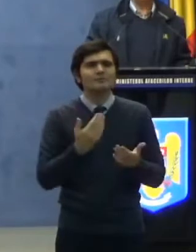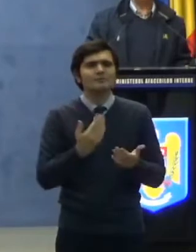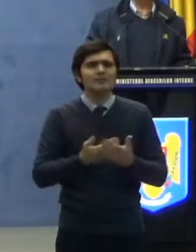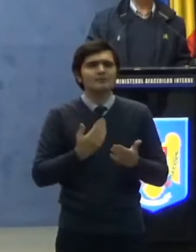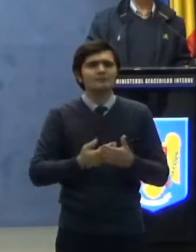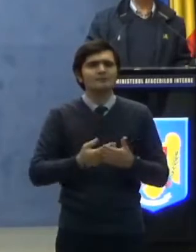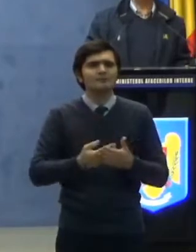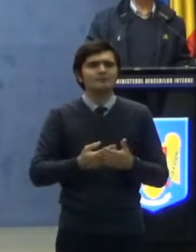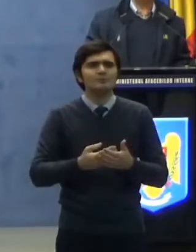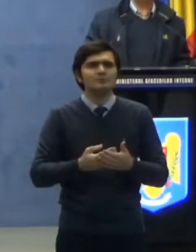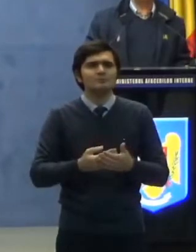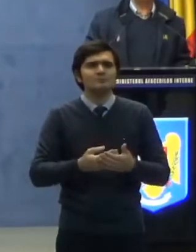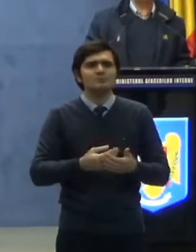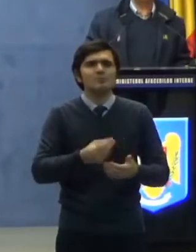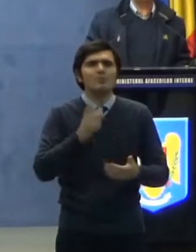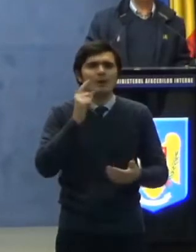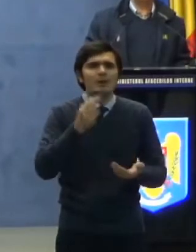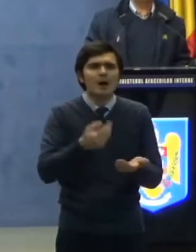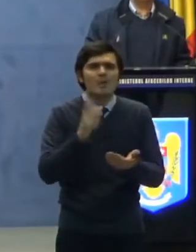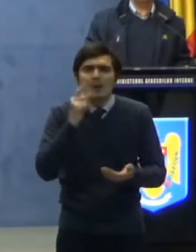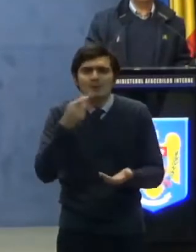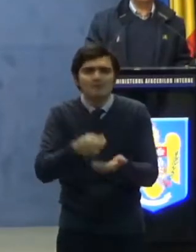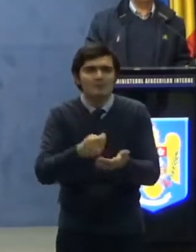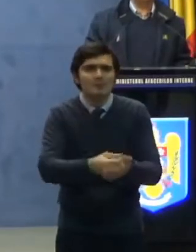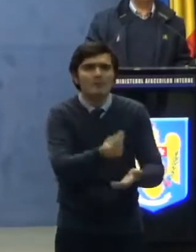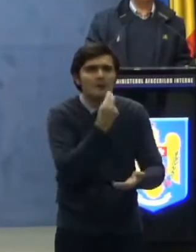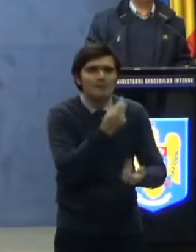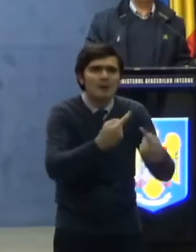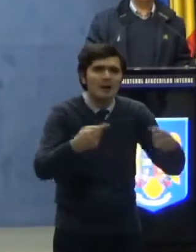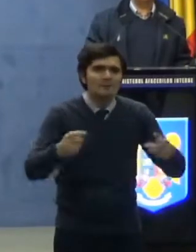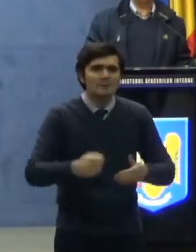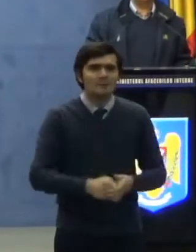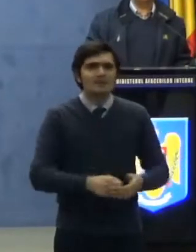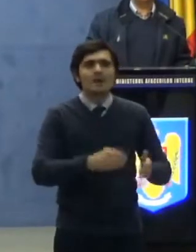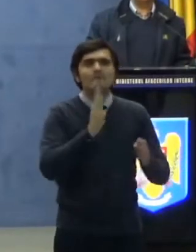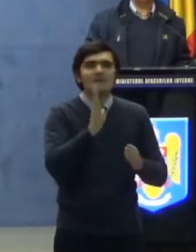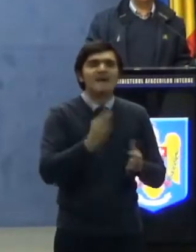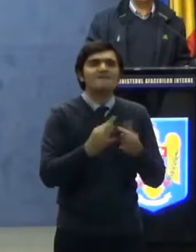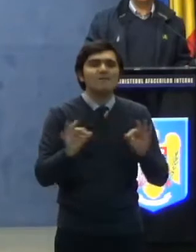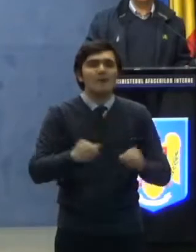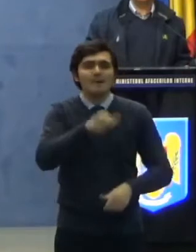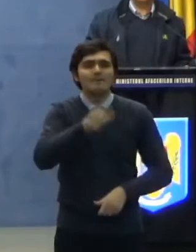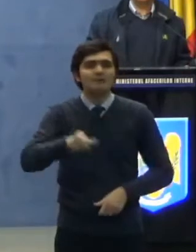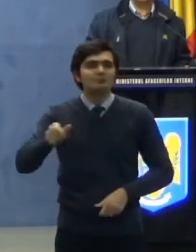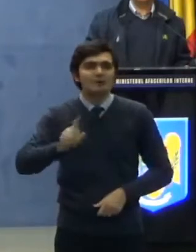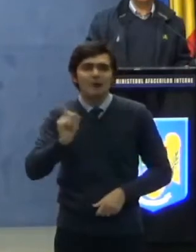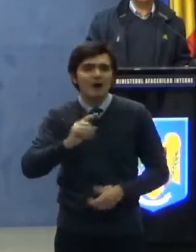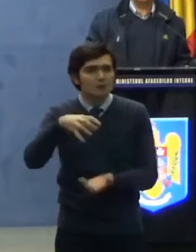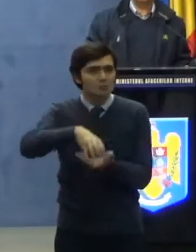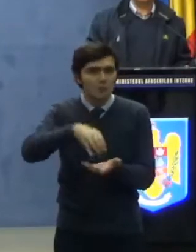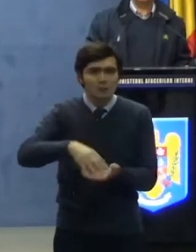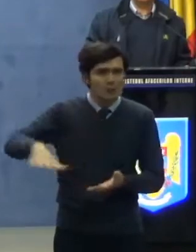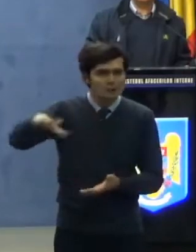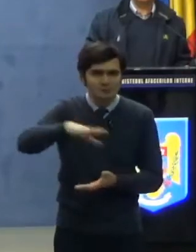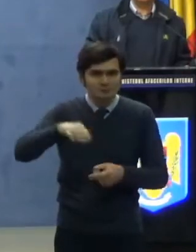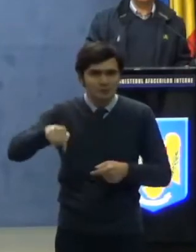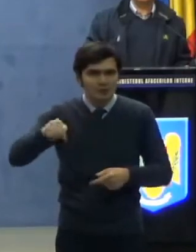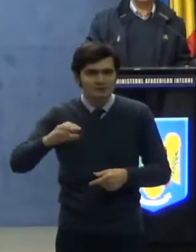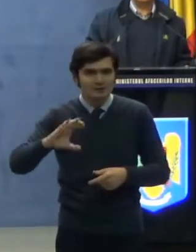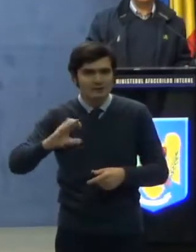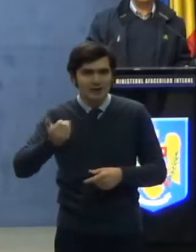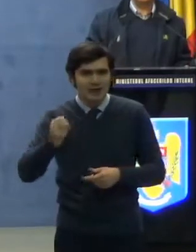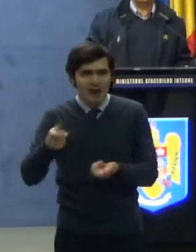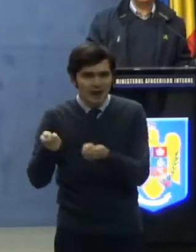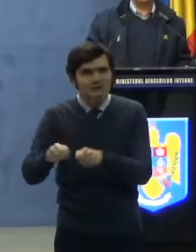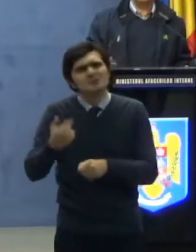aprovizionarea populației. b. persoanele care nu locuiesc în zona carantinată, dar care